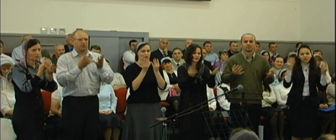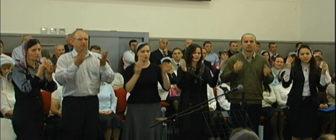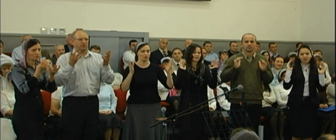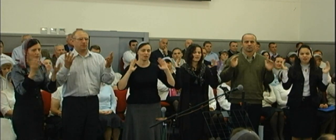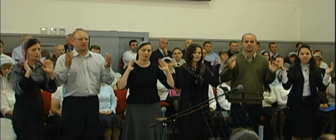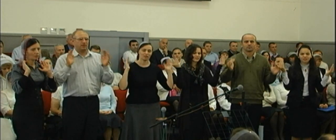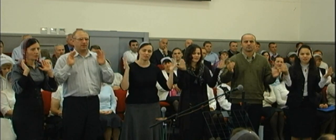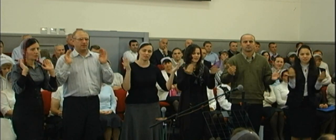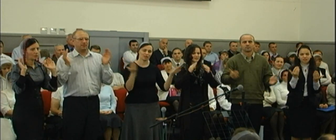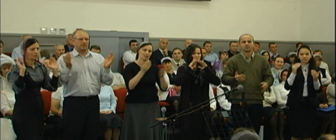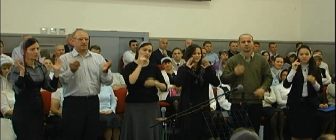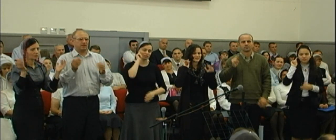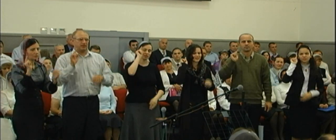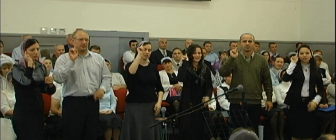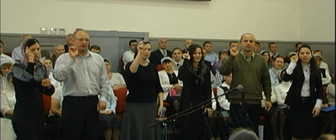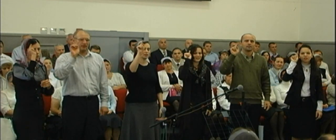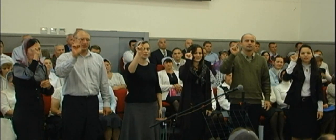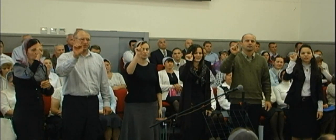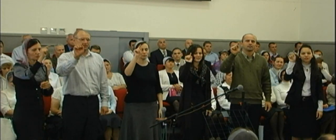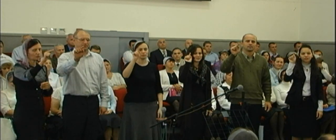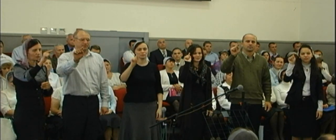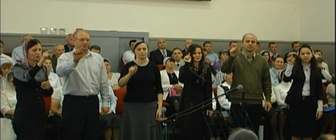хоры ангелов тогда